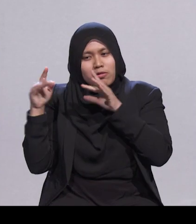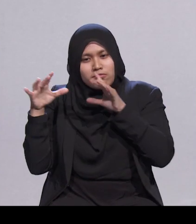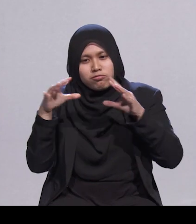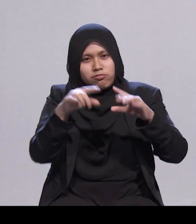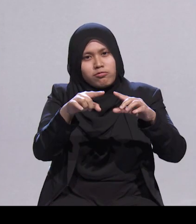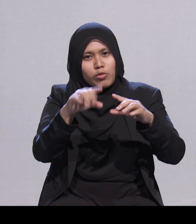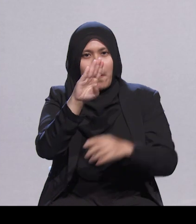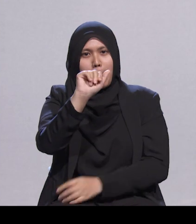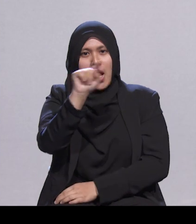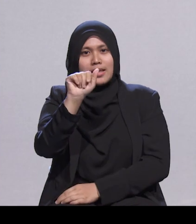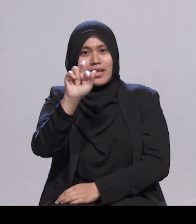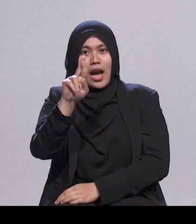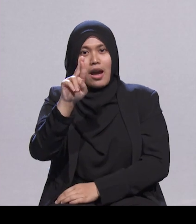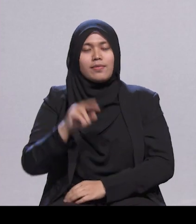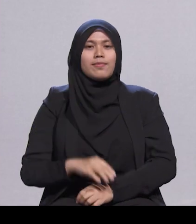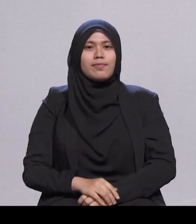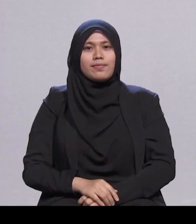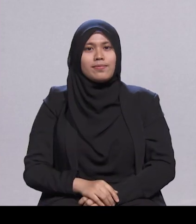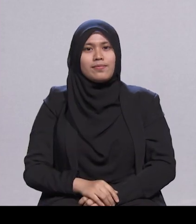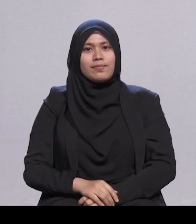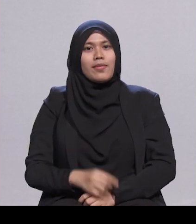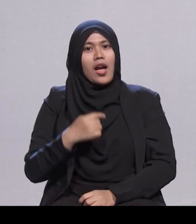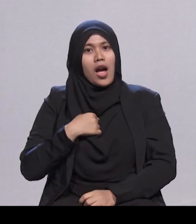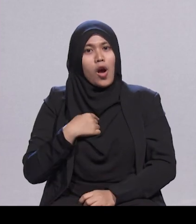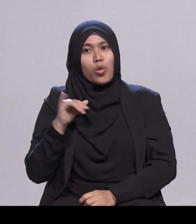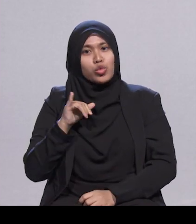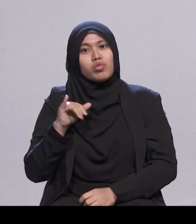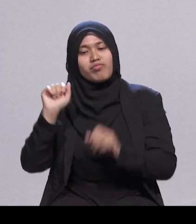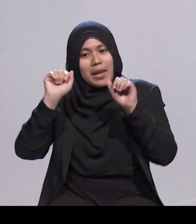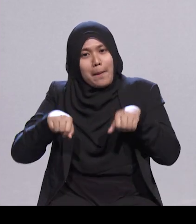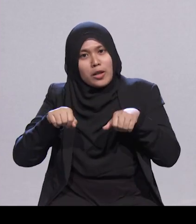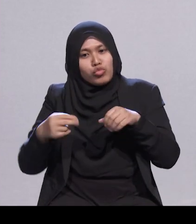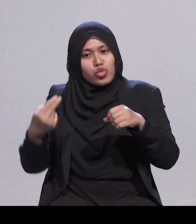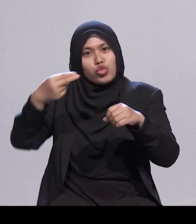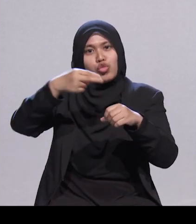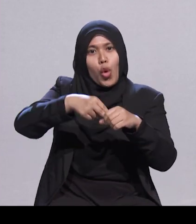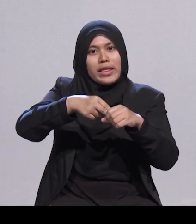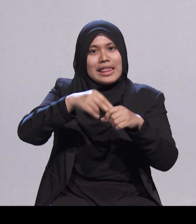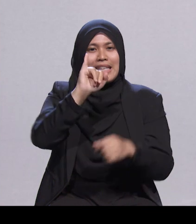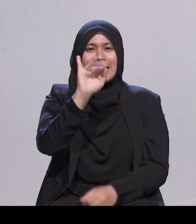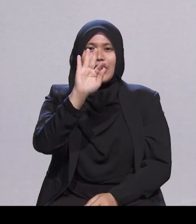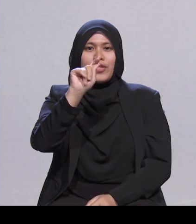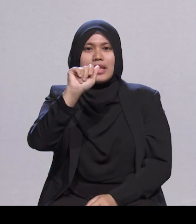Saya juga berpeluang menyertai majlis iftar di Masjid Mujahidin di Queenstown.